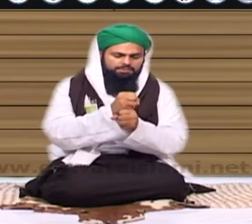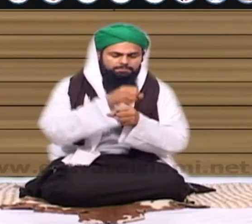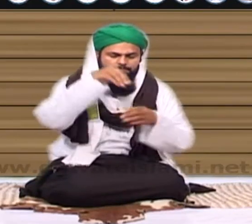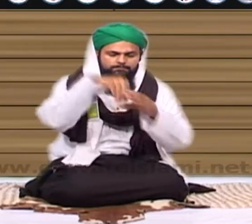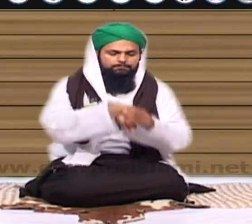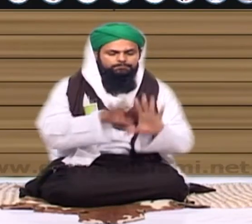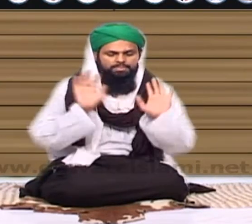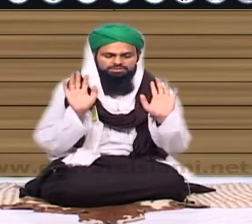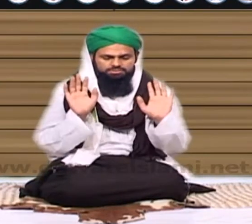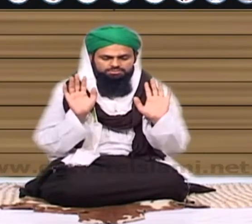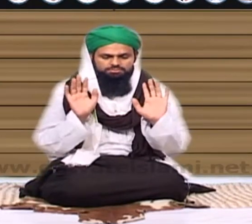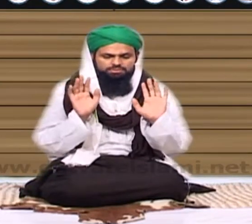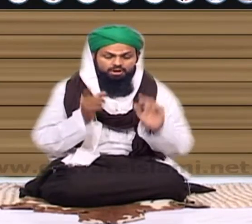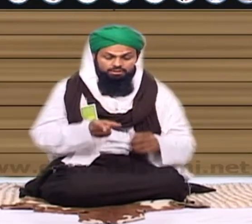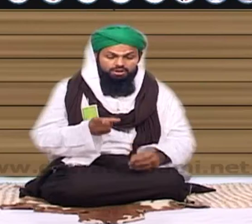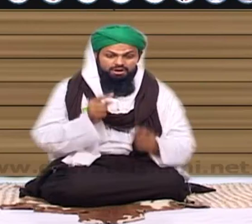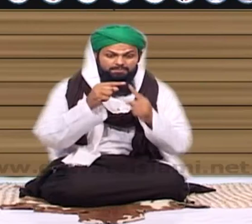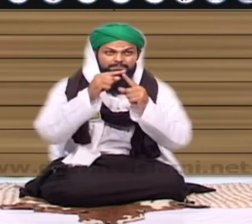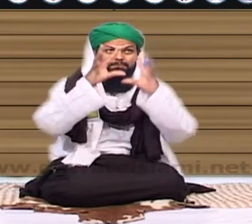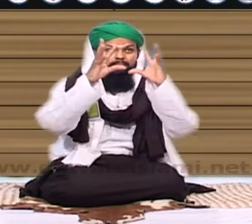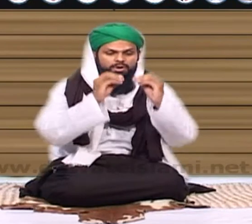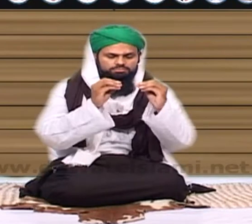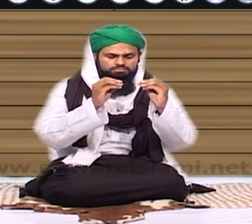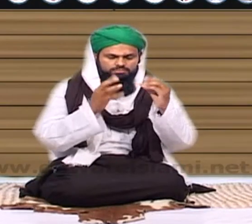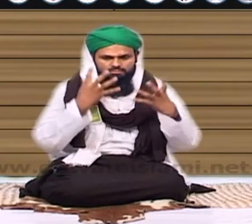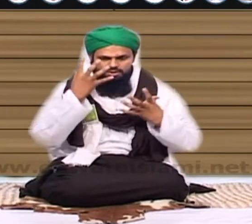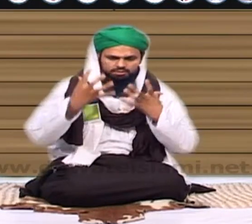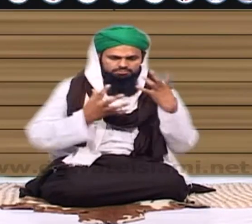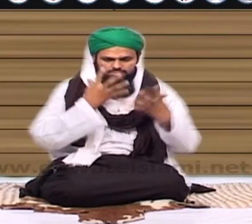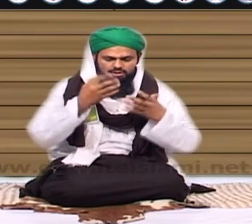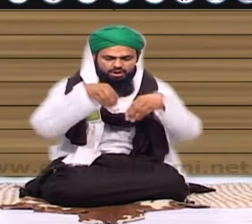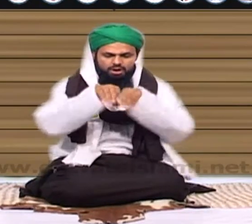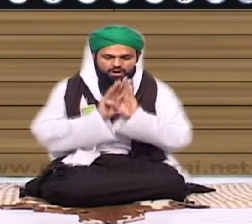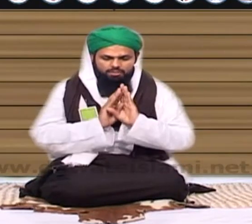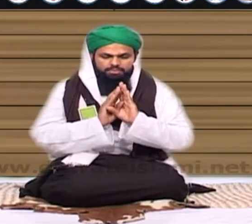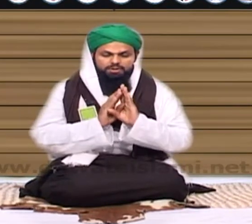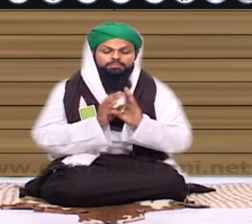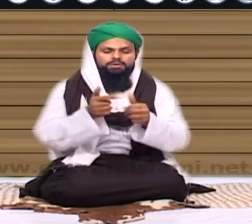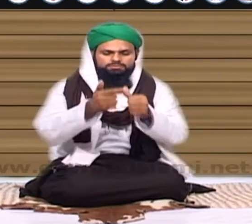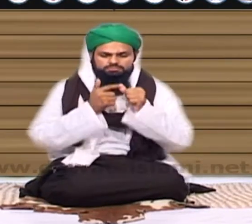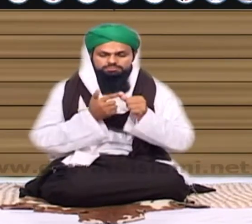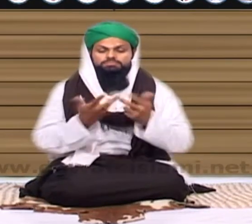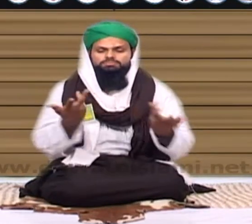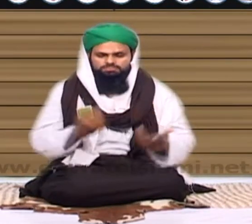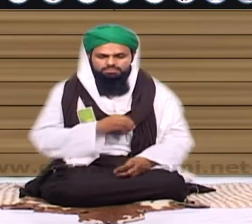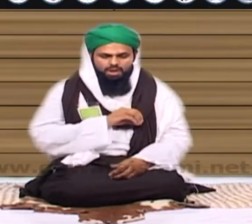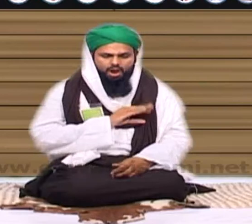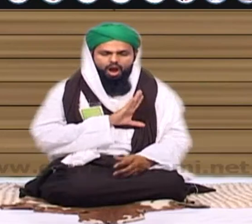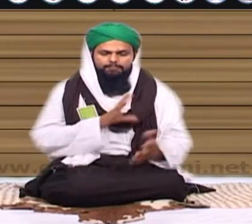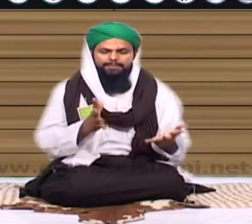یا تو تھوڑی در کے لئے بجلی پھیل ہو جاتی ہے پریشان ہو جاتے ہیں قبر میں کیا ہوگا اگر خدا نہ خاصدہ حسن عمل